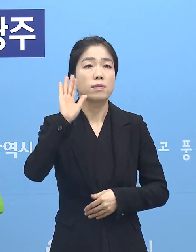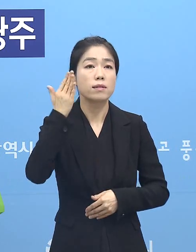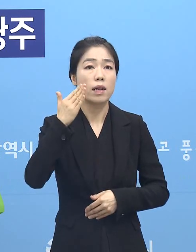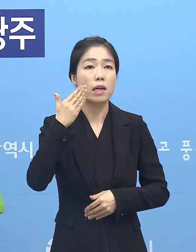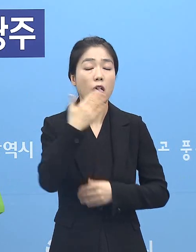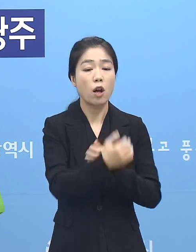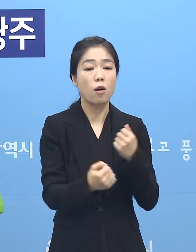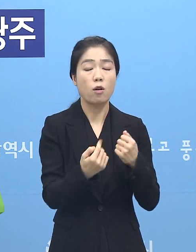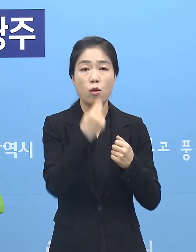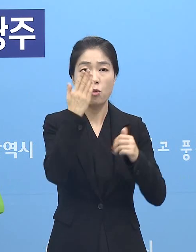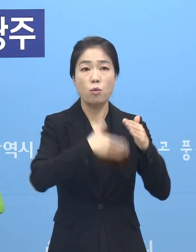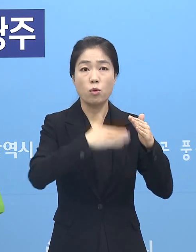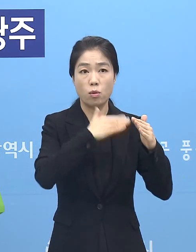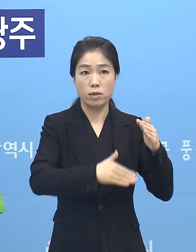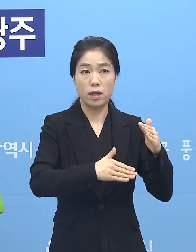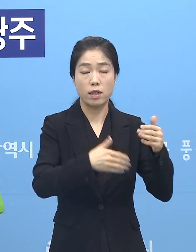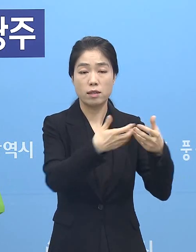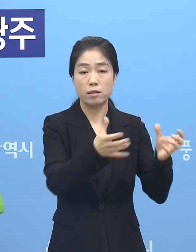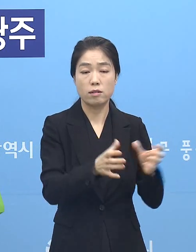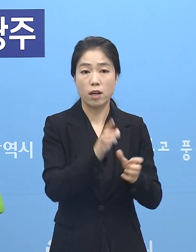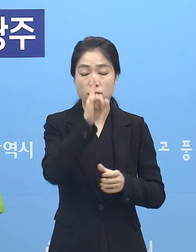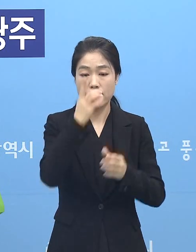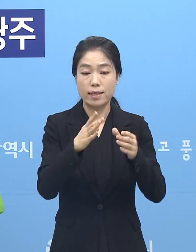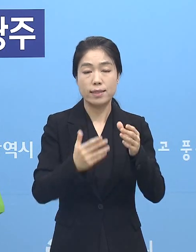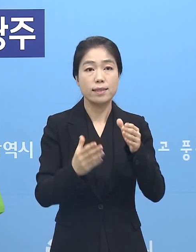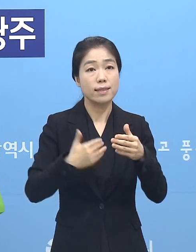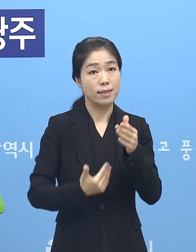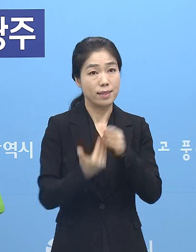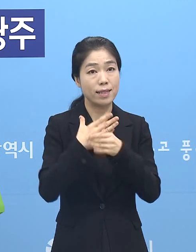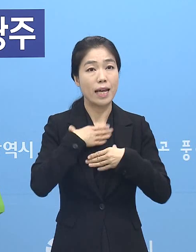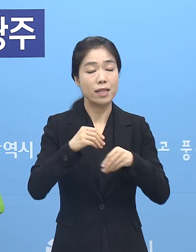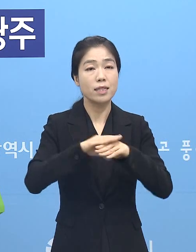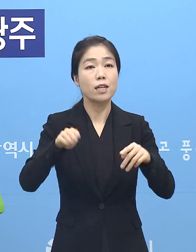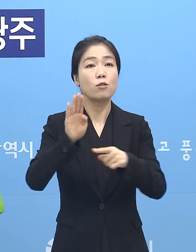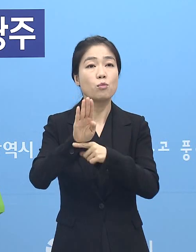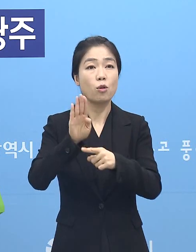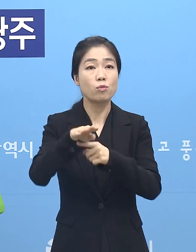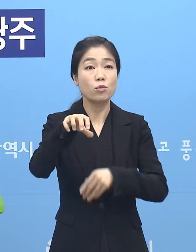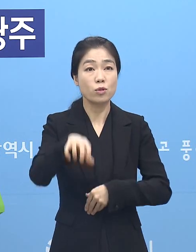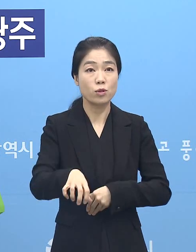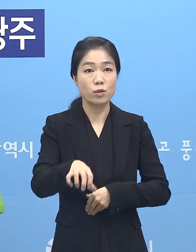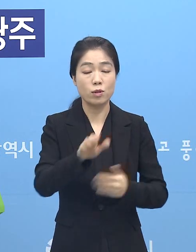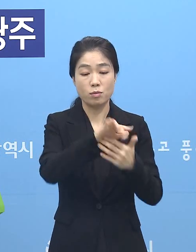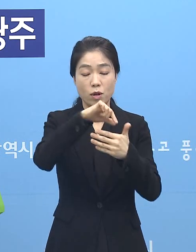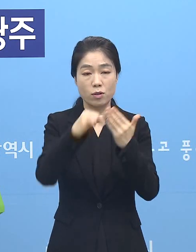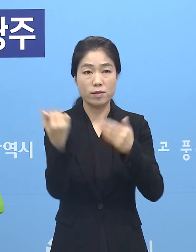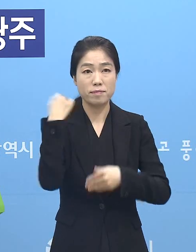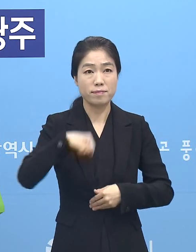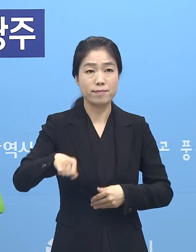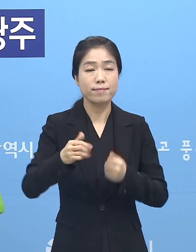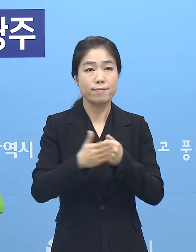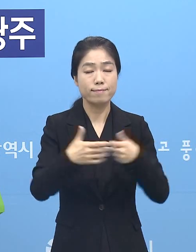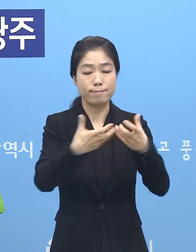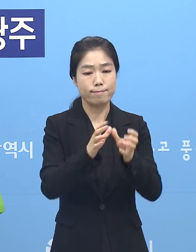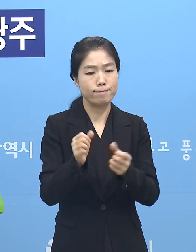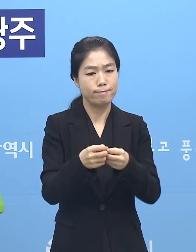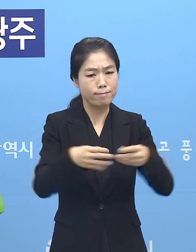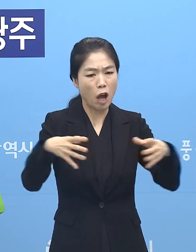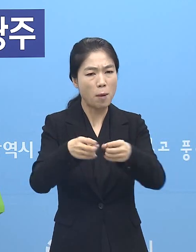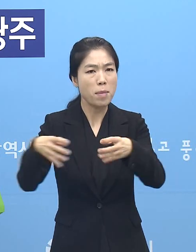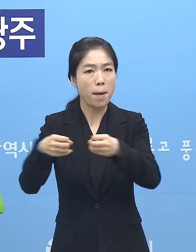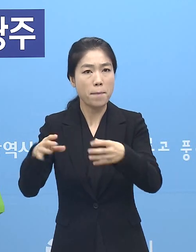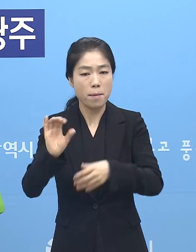건강보험공단과 중앙재난안전대책본부는 방역수칙 위반 등으로 집단감염